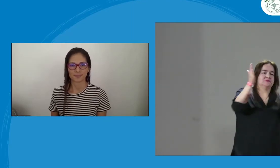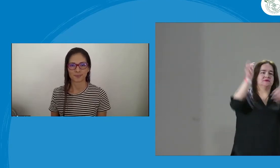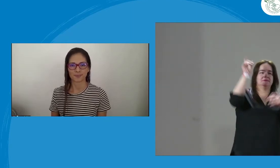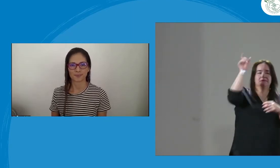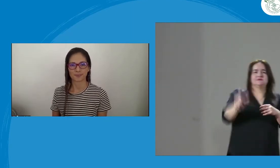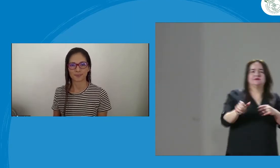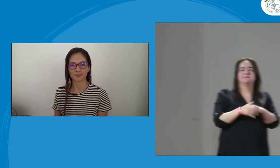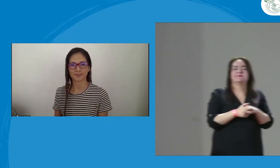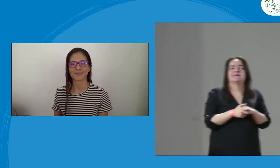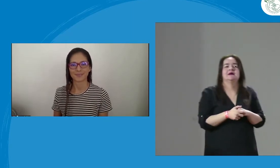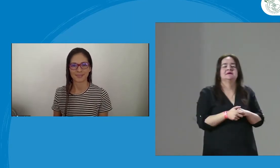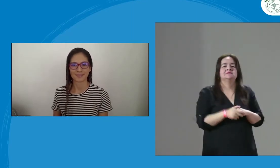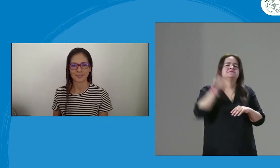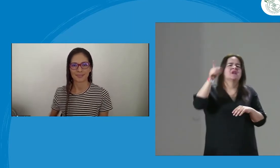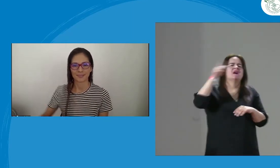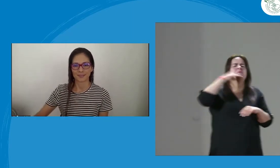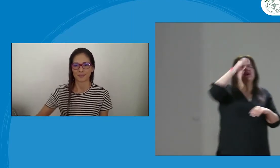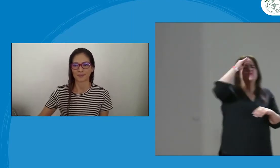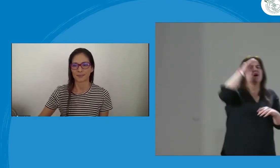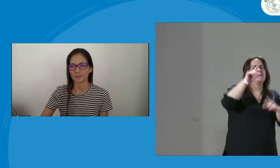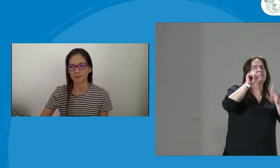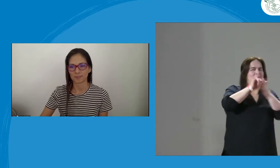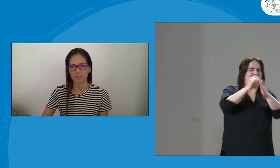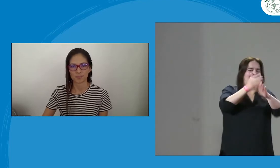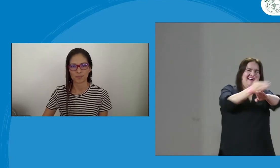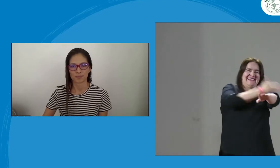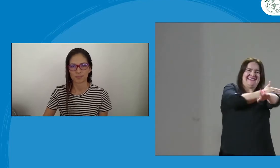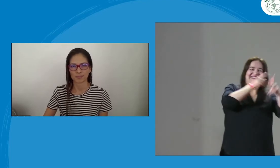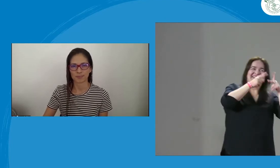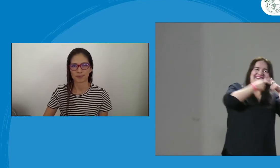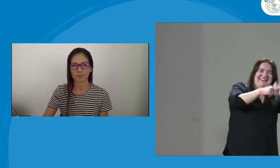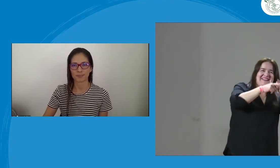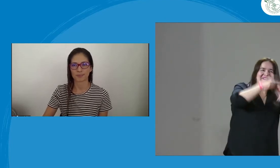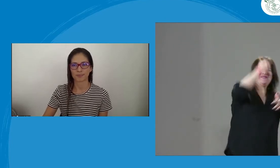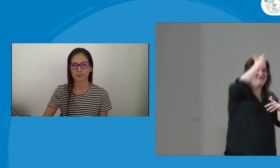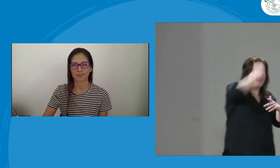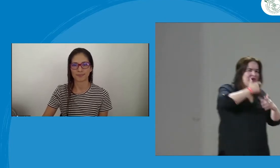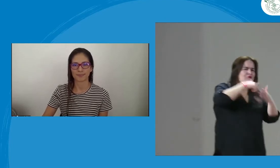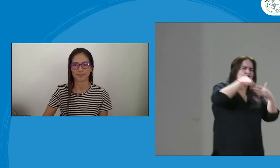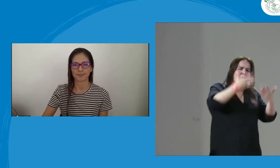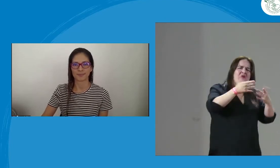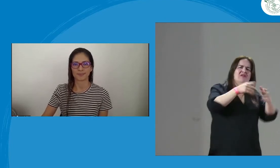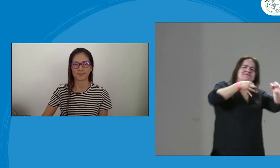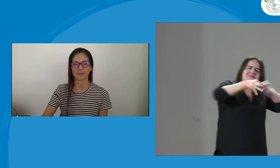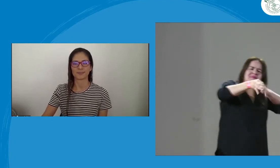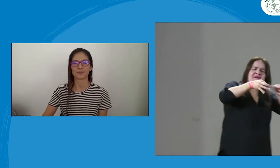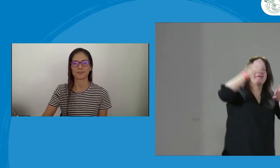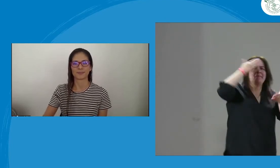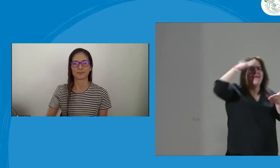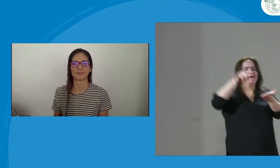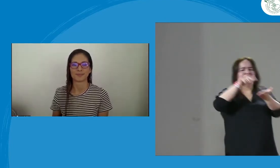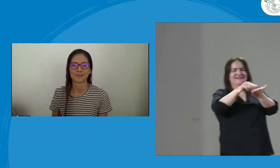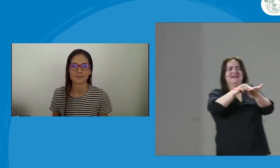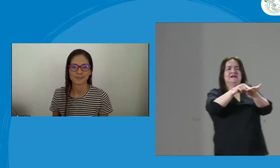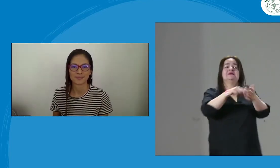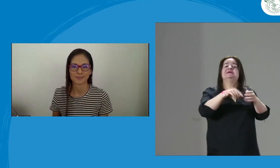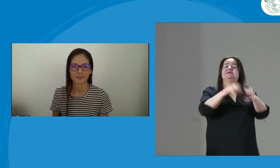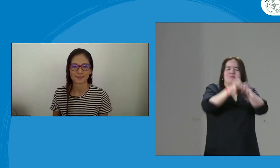Bien, primero un saludo a Verónica, gracias por tu pregunta. Como tú lo acabas de mencionar, en el área metropolitana se generaron tres